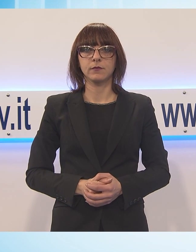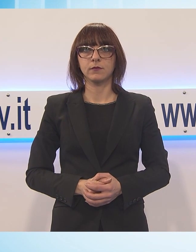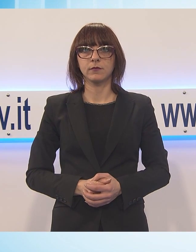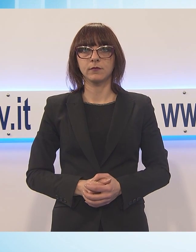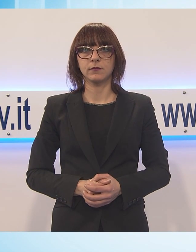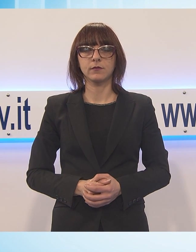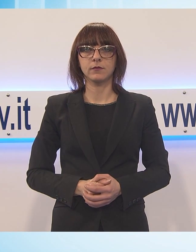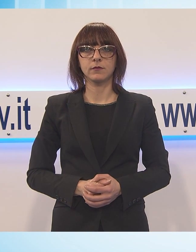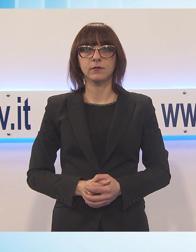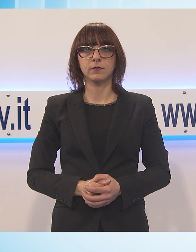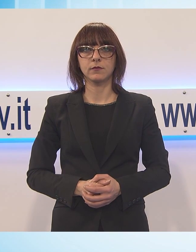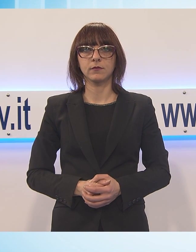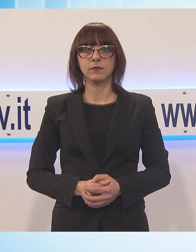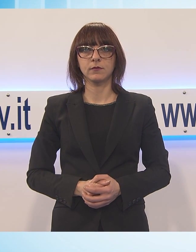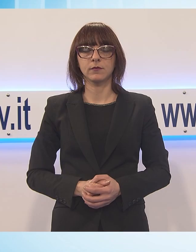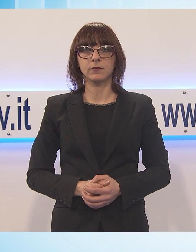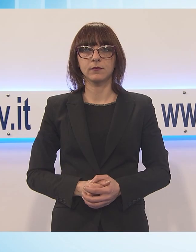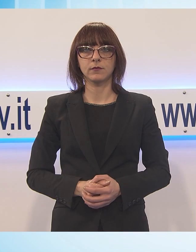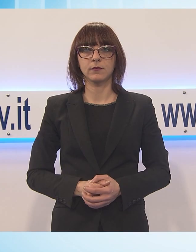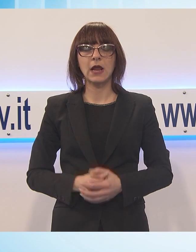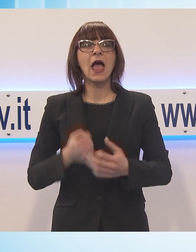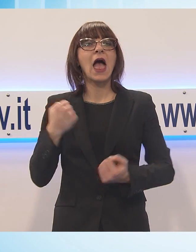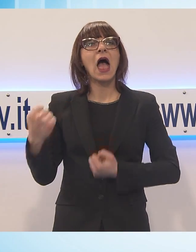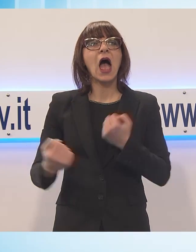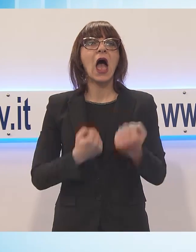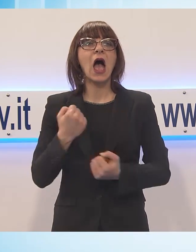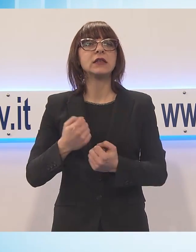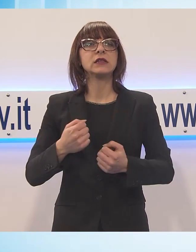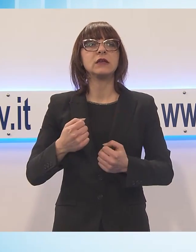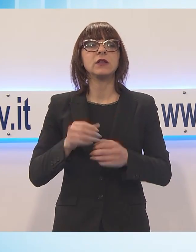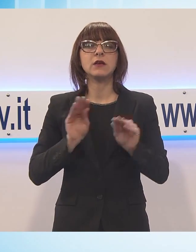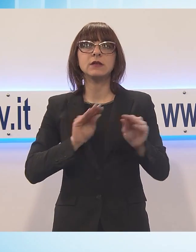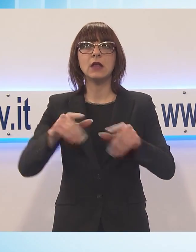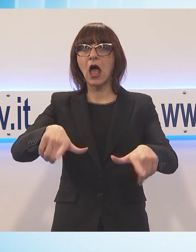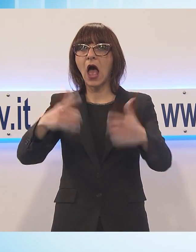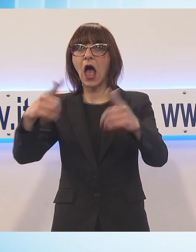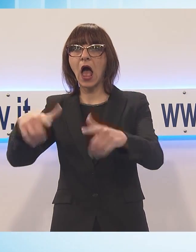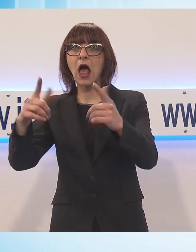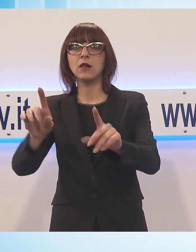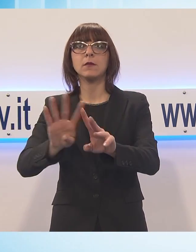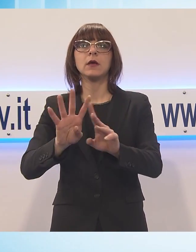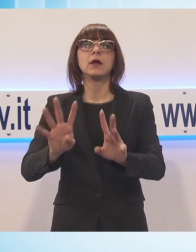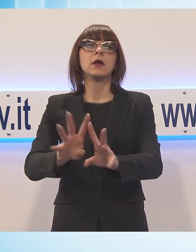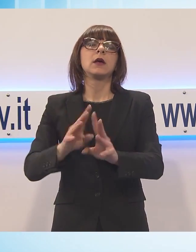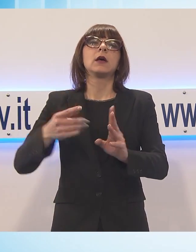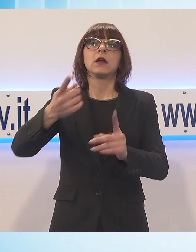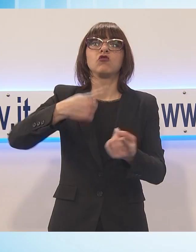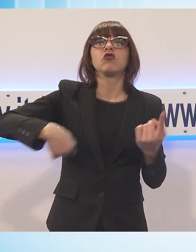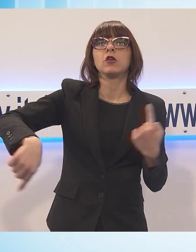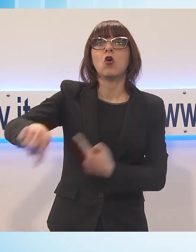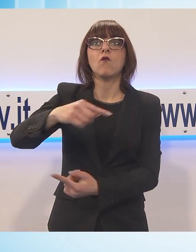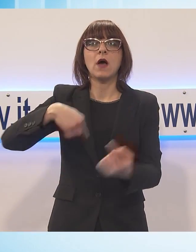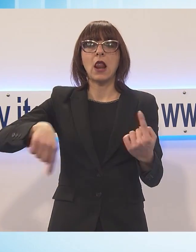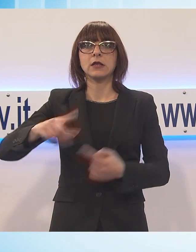Prosegue l'attività di sistemazione messa in sicurezza delle alberature presenti lungo i viali di circonvalazione sugli spalti delle mura di Lucca.